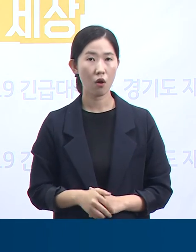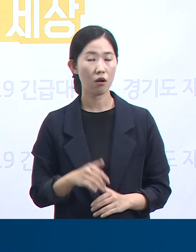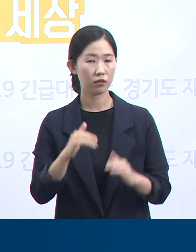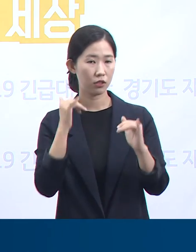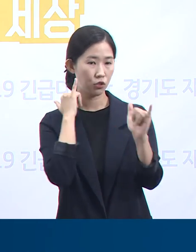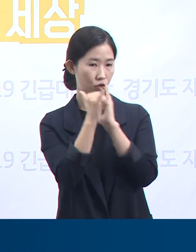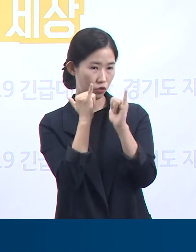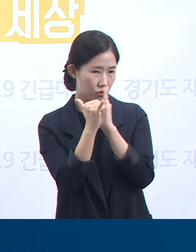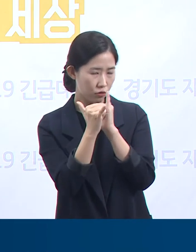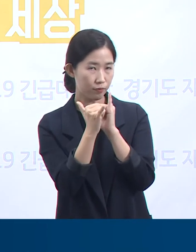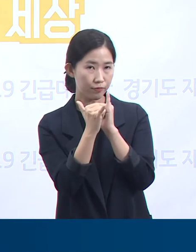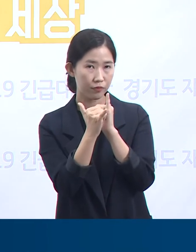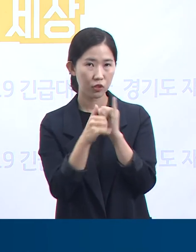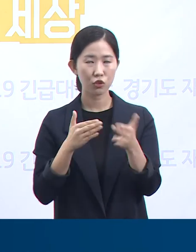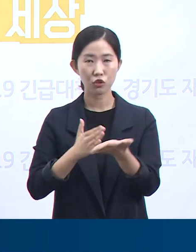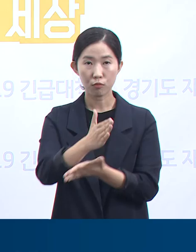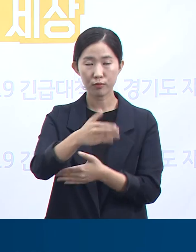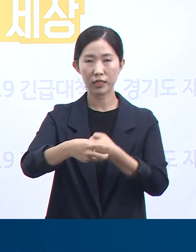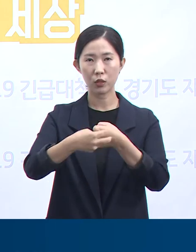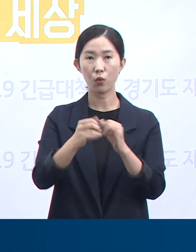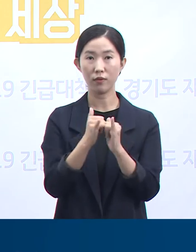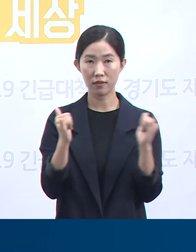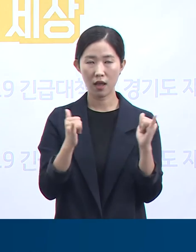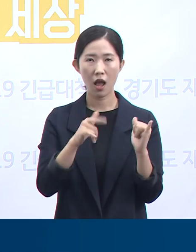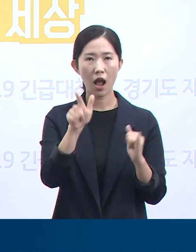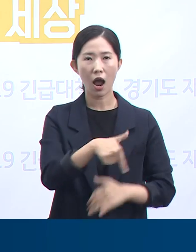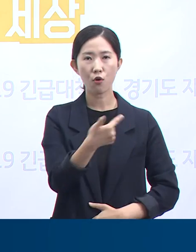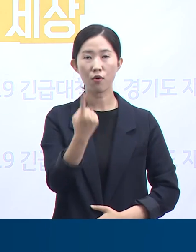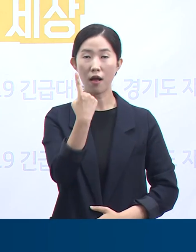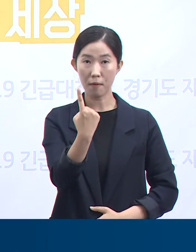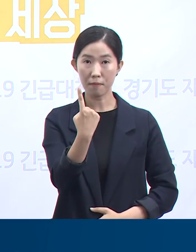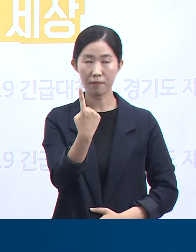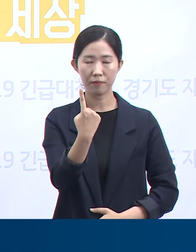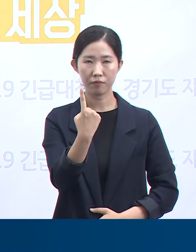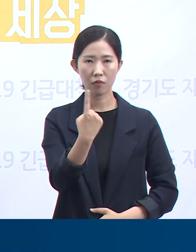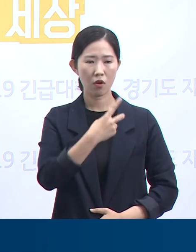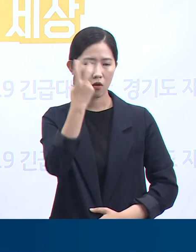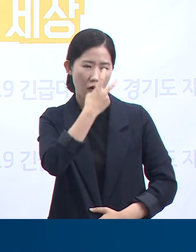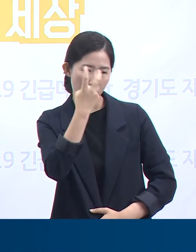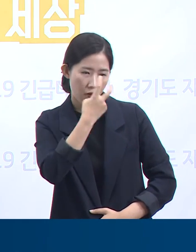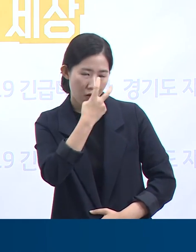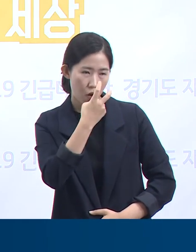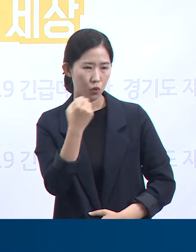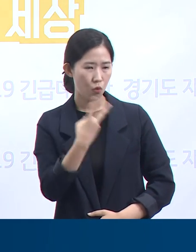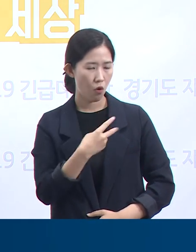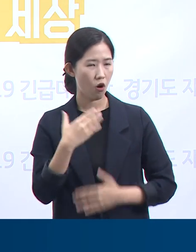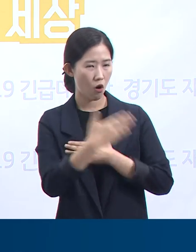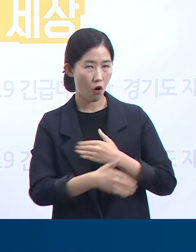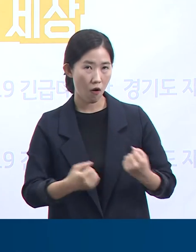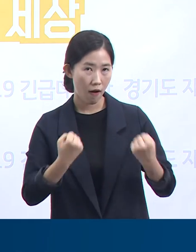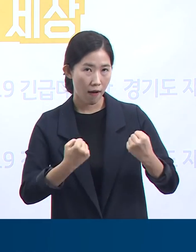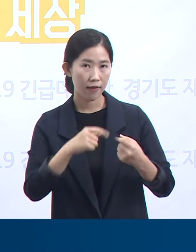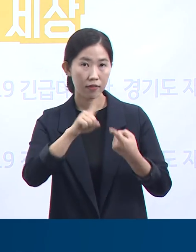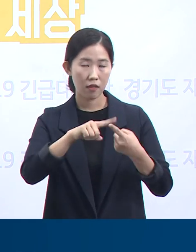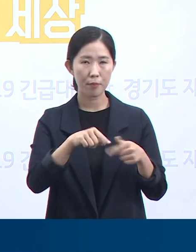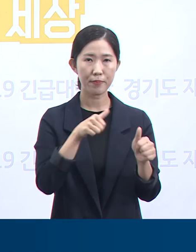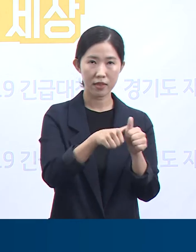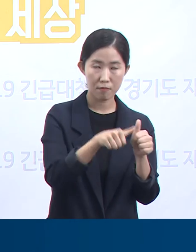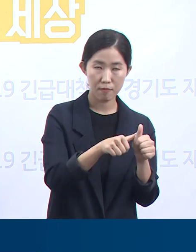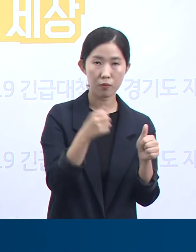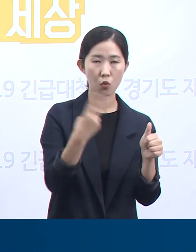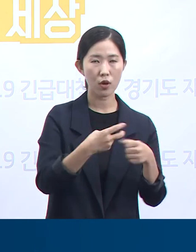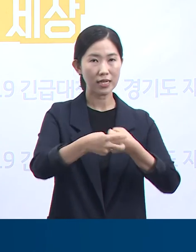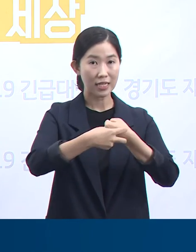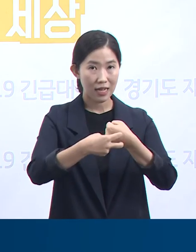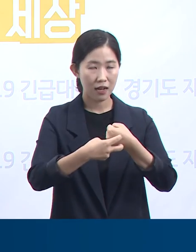의료진이 하루에 한 번 건강상태를 모니터링하고 환자 건강상태에 대한 피드백 및 위학적, 정신적